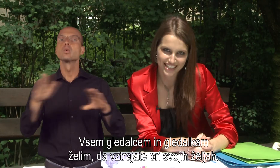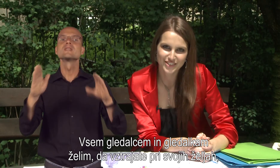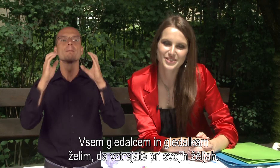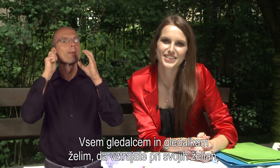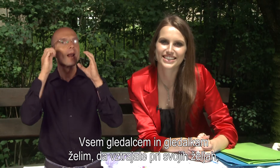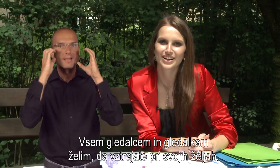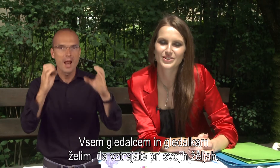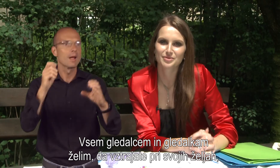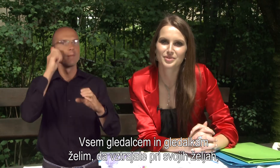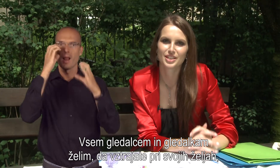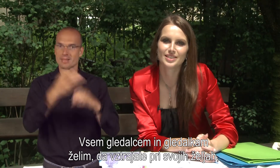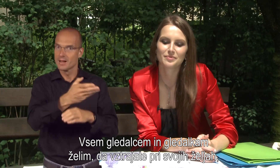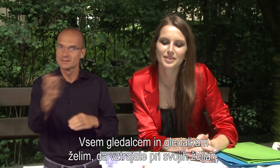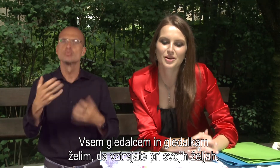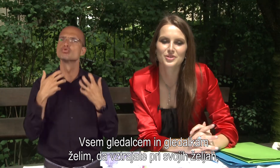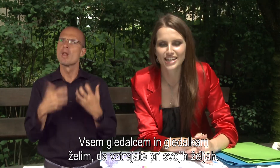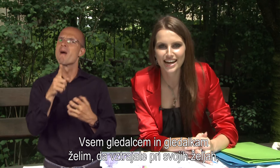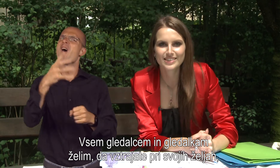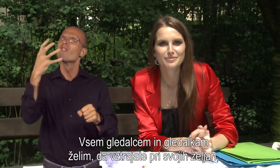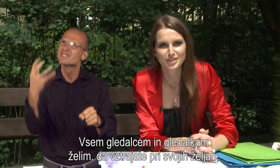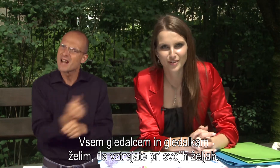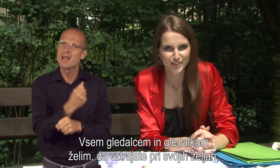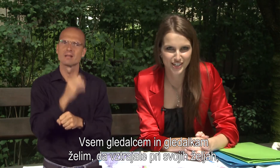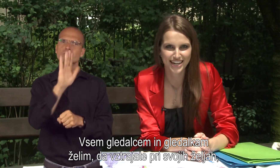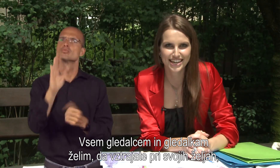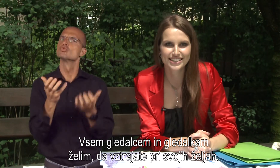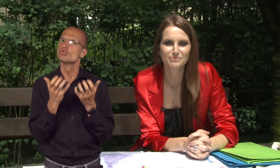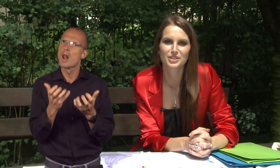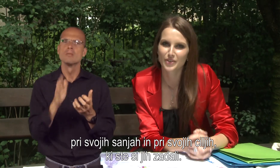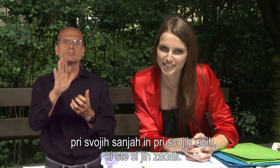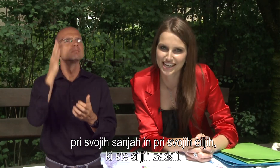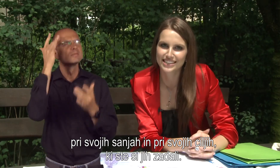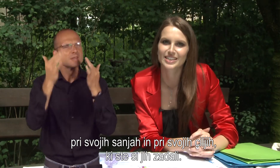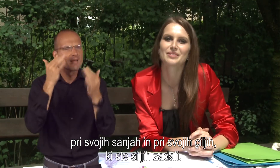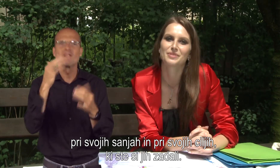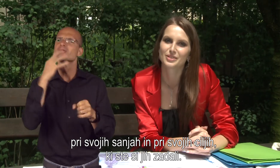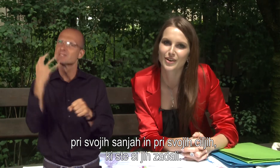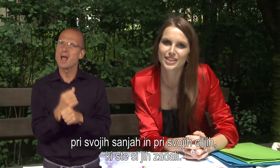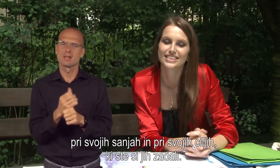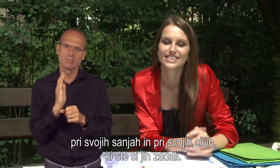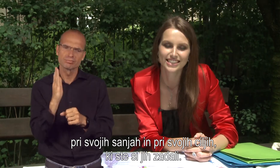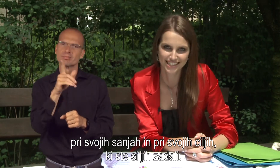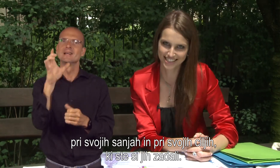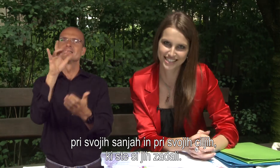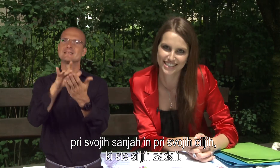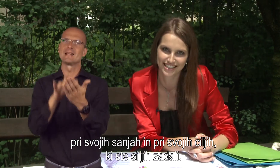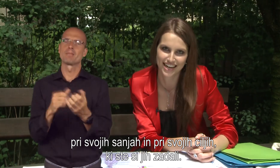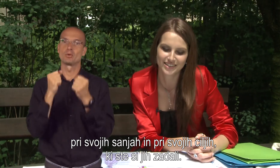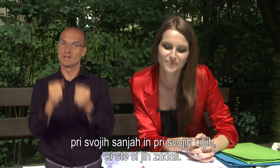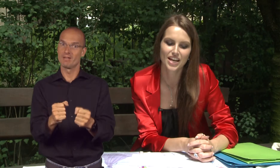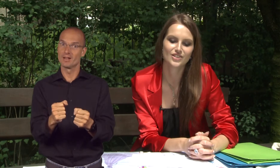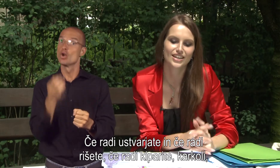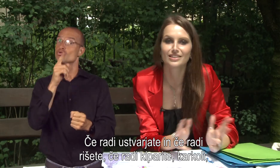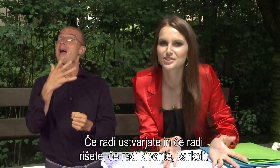Vsem gledavcem in gledavkom želim, da ustrajate pri svojih željah, pri svojih sanjah in pri svojih ciljih, ki ste se jih